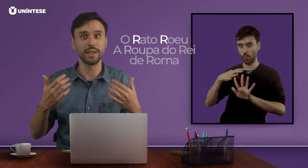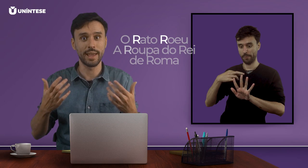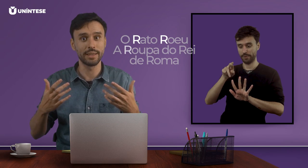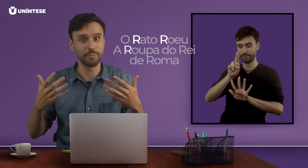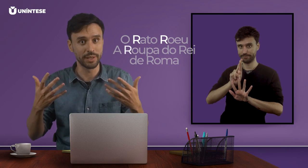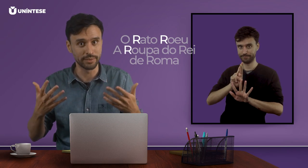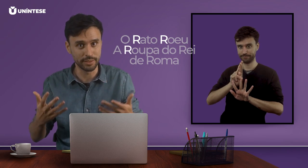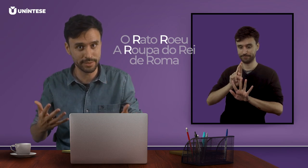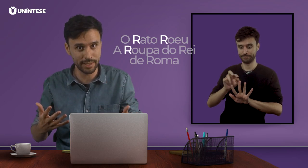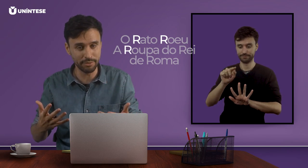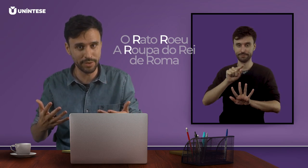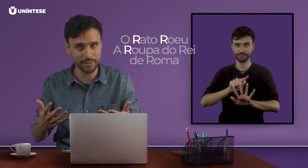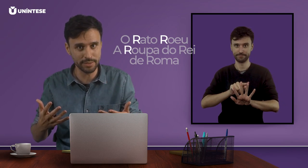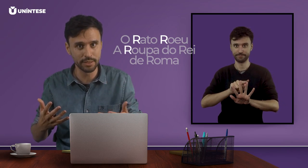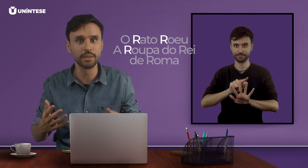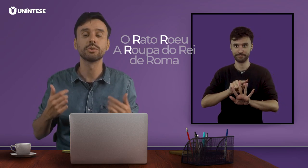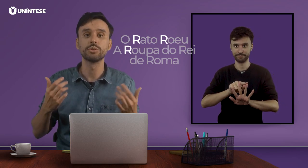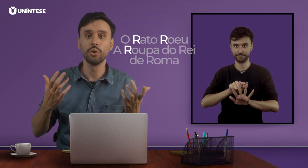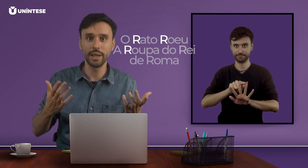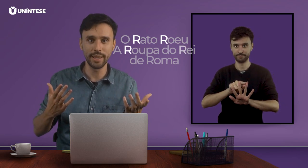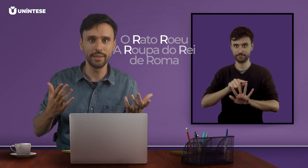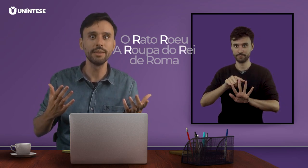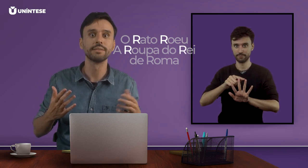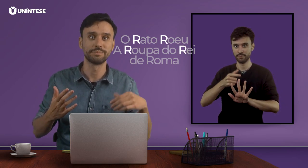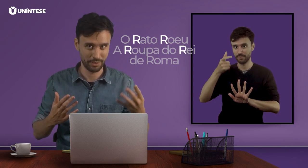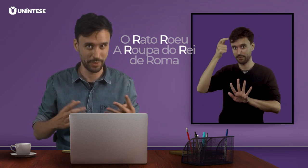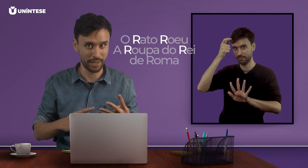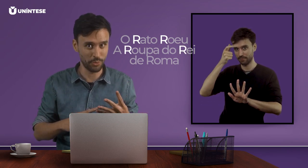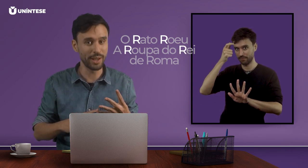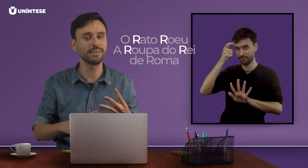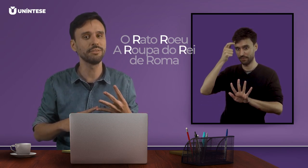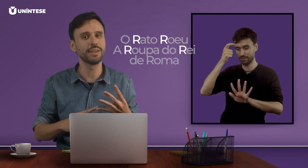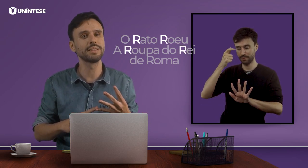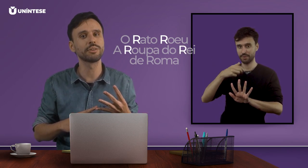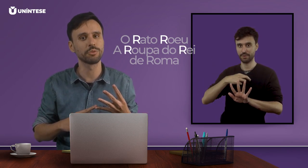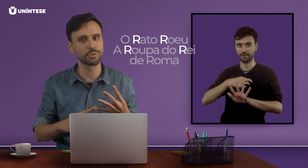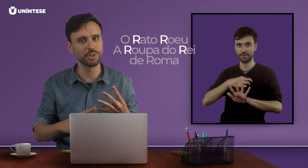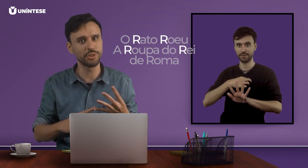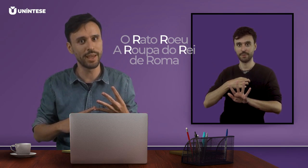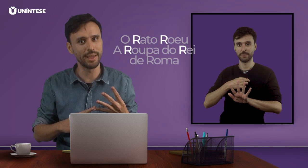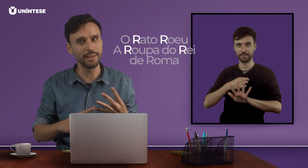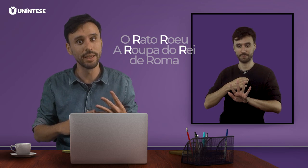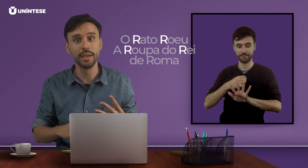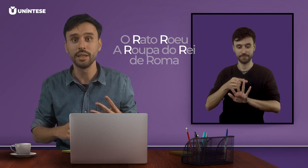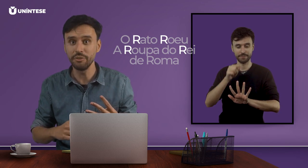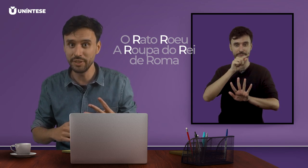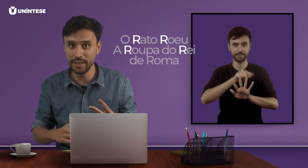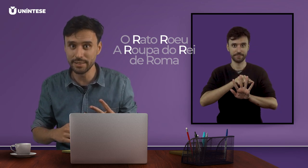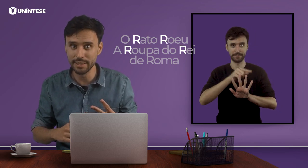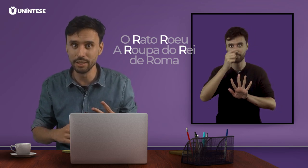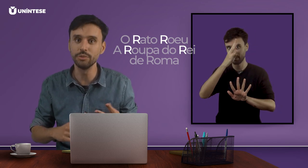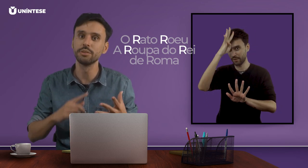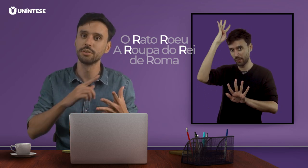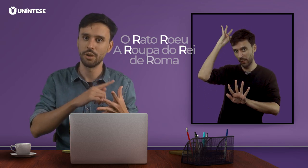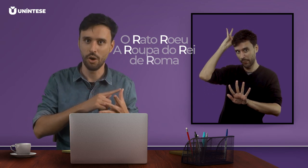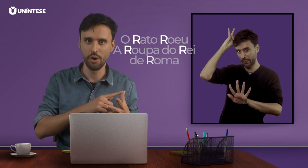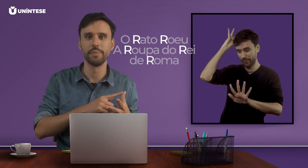R pela terceira vez, do rei, pela quarta vez a consoante R, e finalizando, Roma.